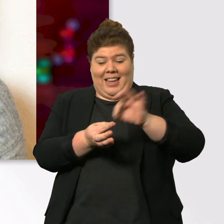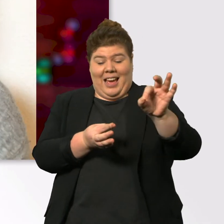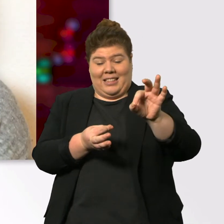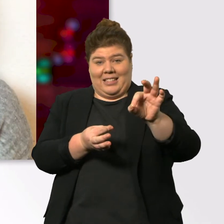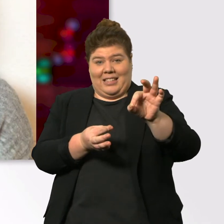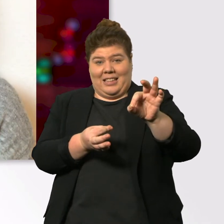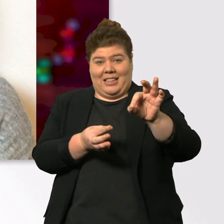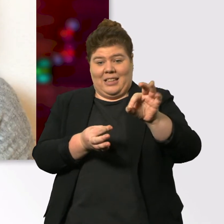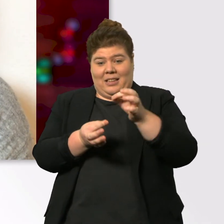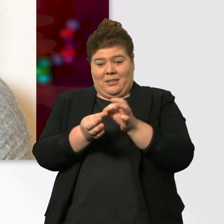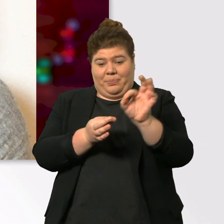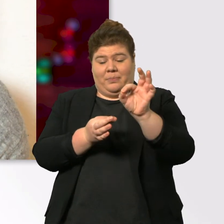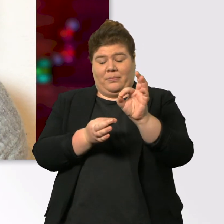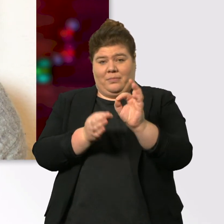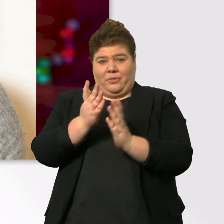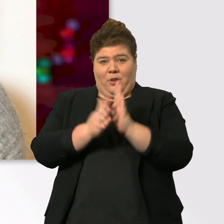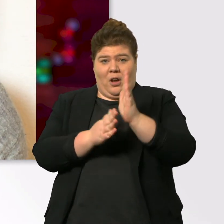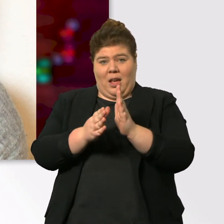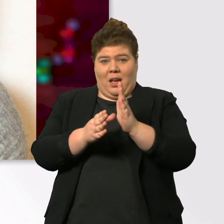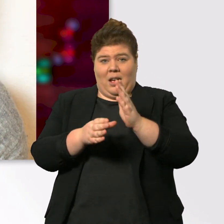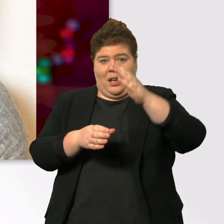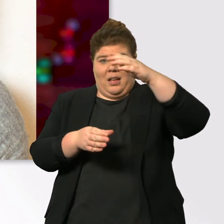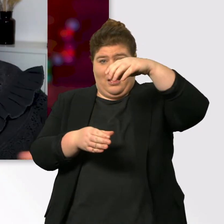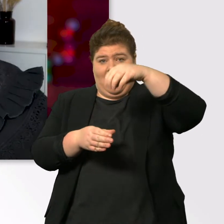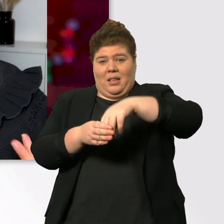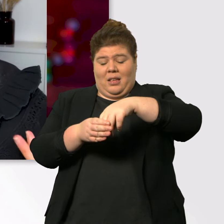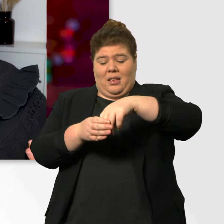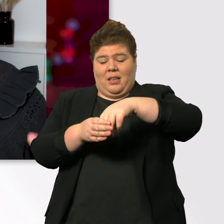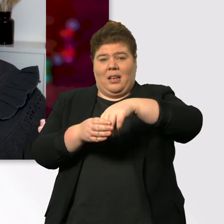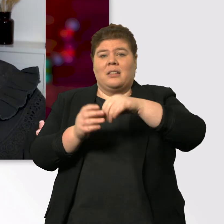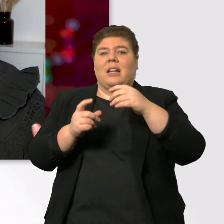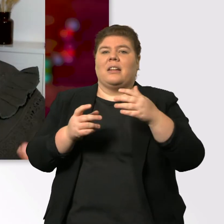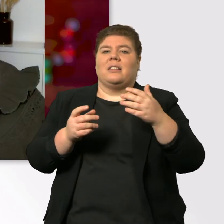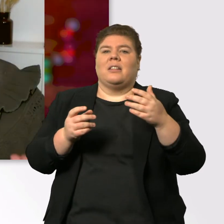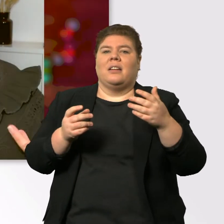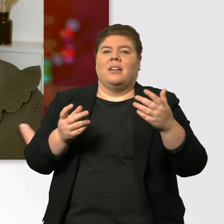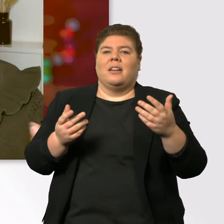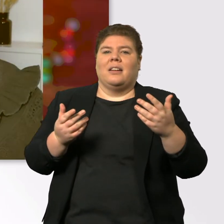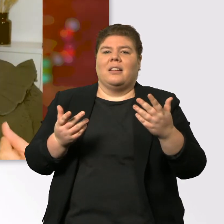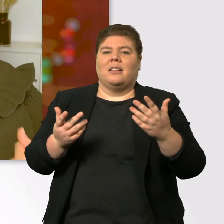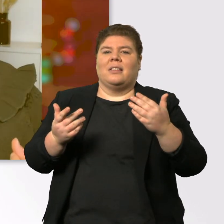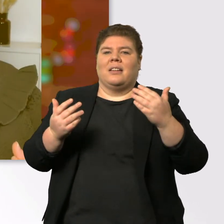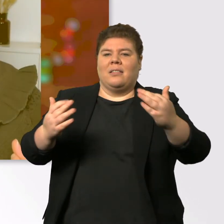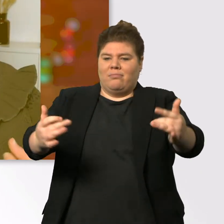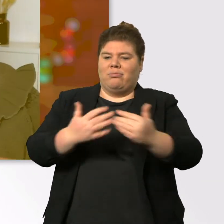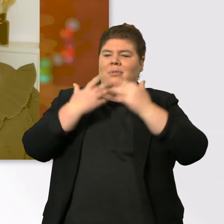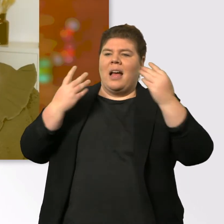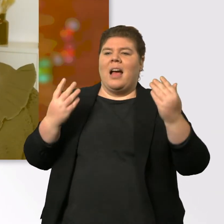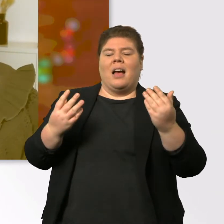ähm, wirst du von einer sehr gemütlichen Energie umhüllt und kannst